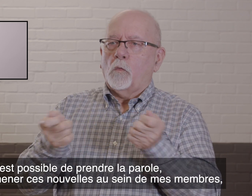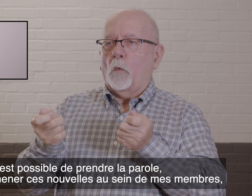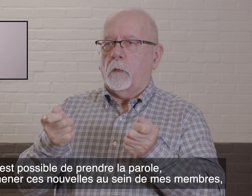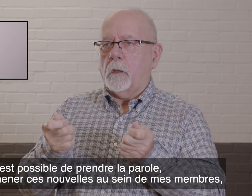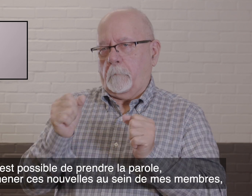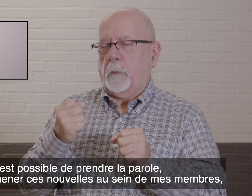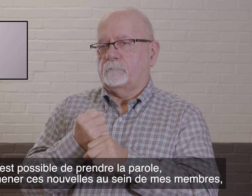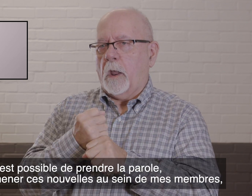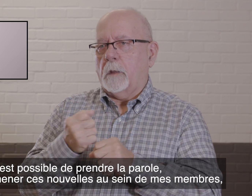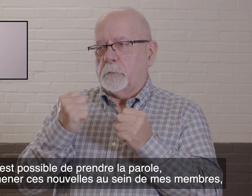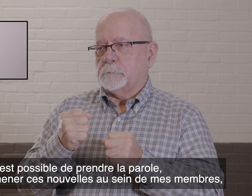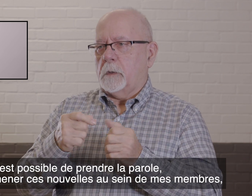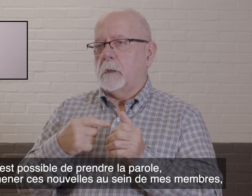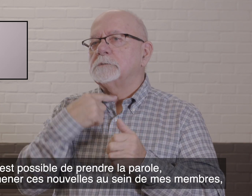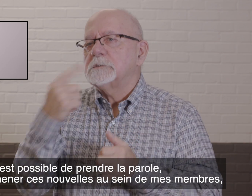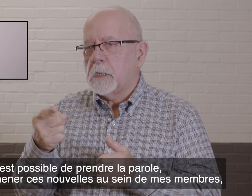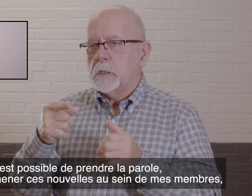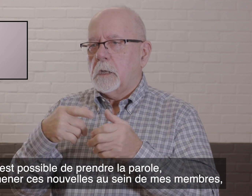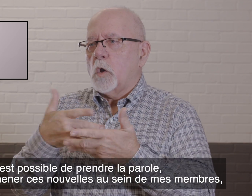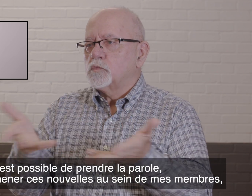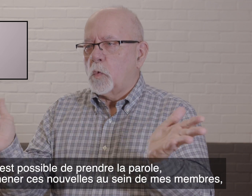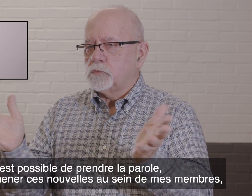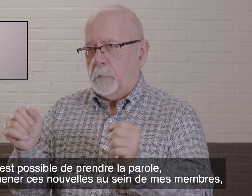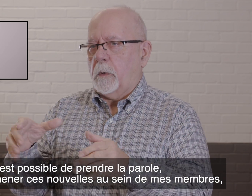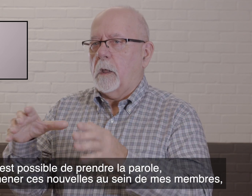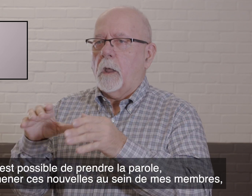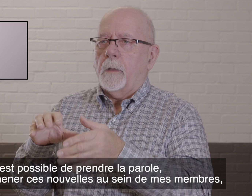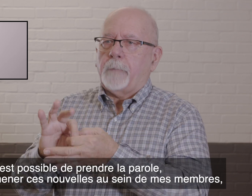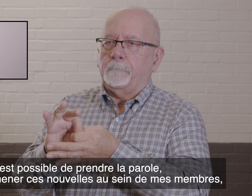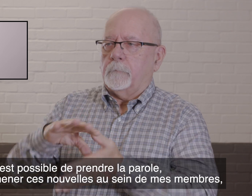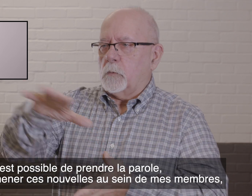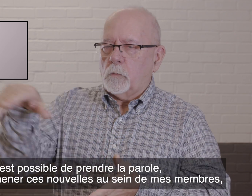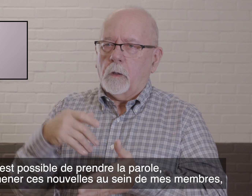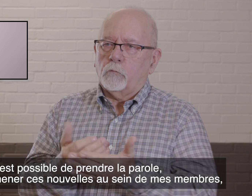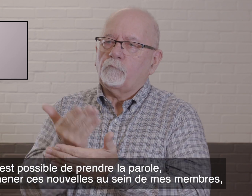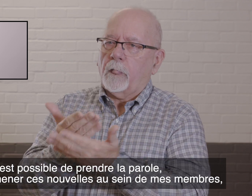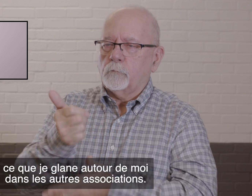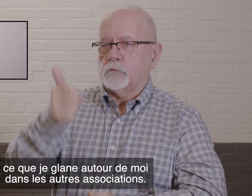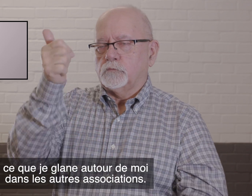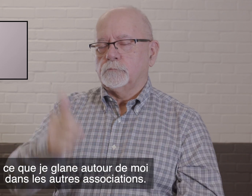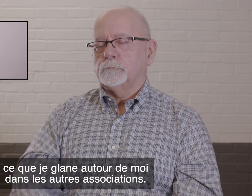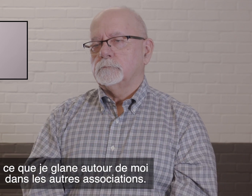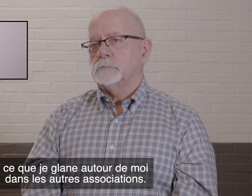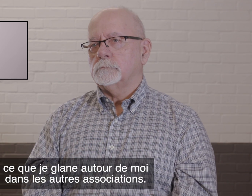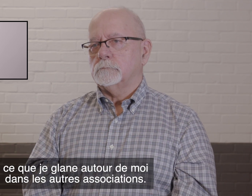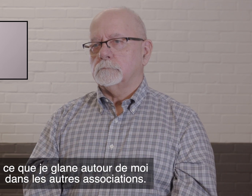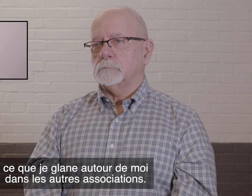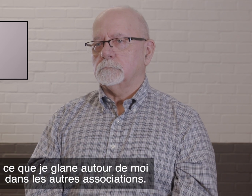de prendre la parole. Ensuite, de ramener ces nouvelles-là au sein de mes membres, ce que je glane autour de moi dans les